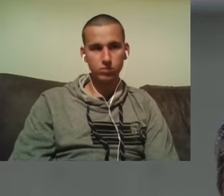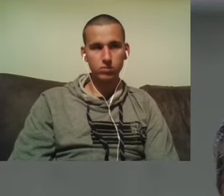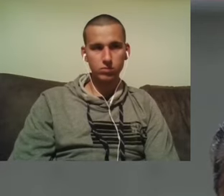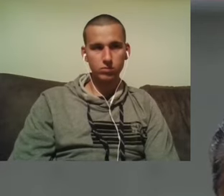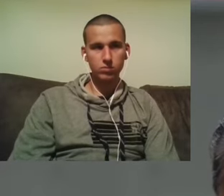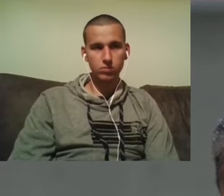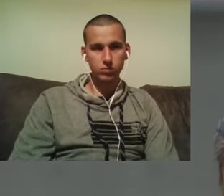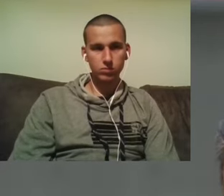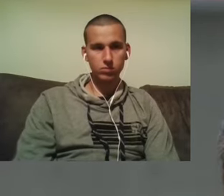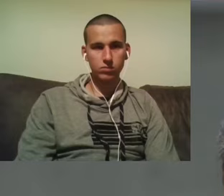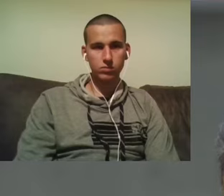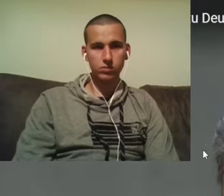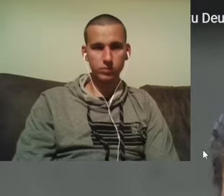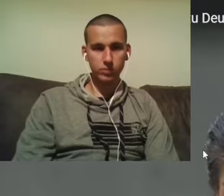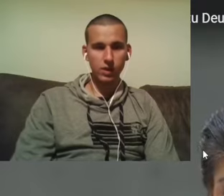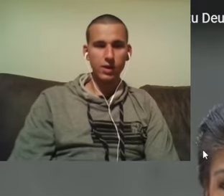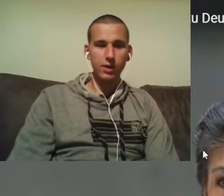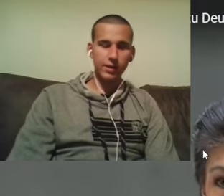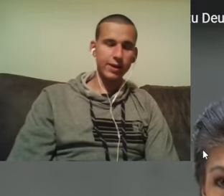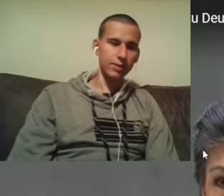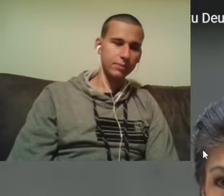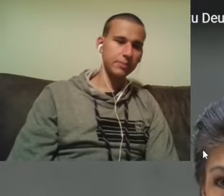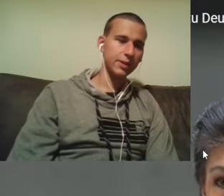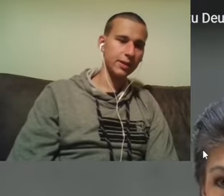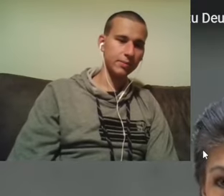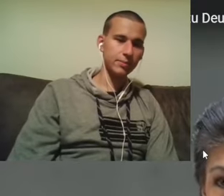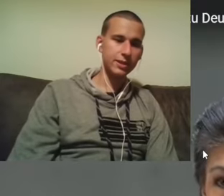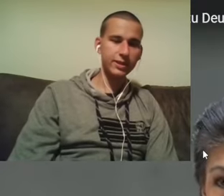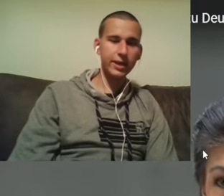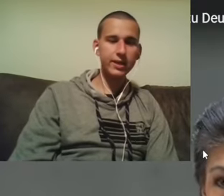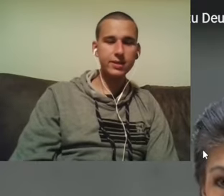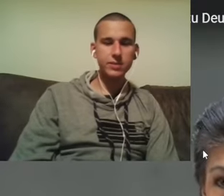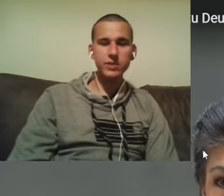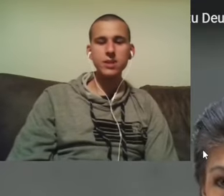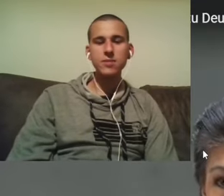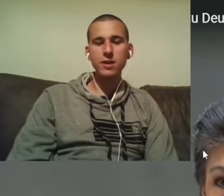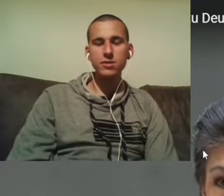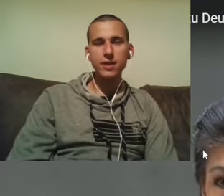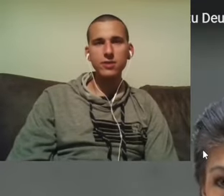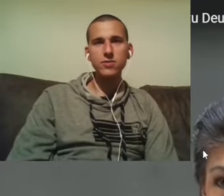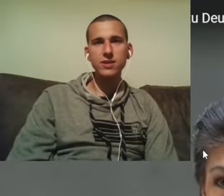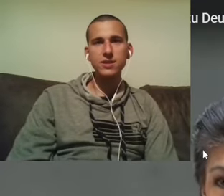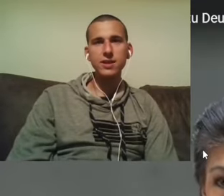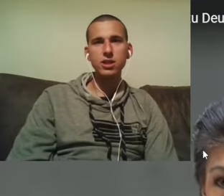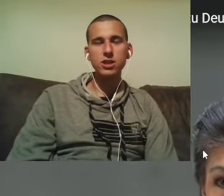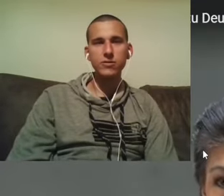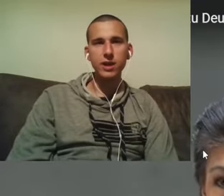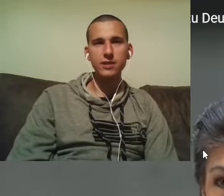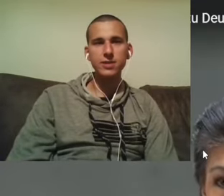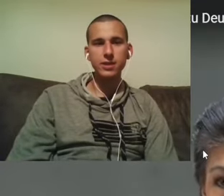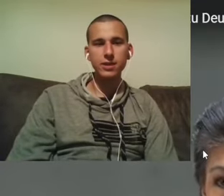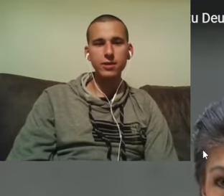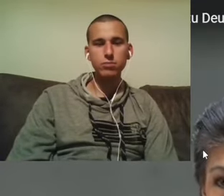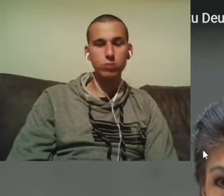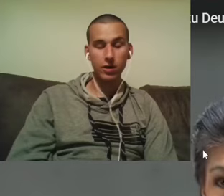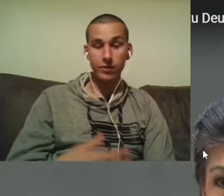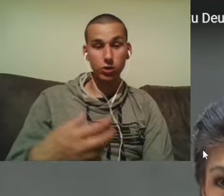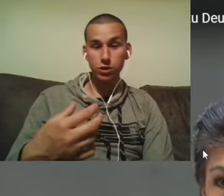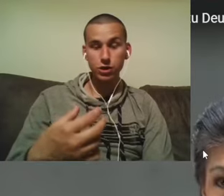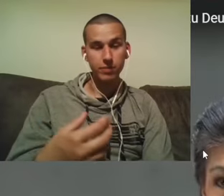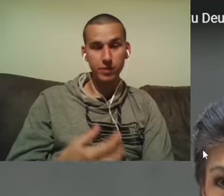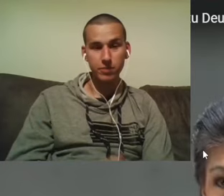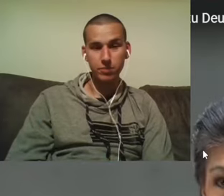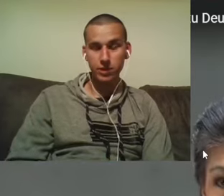absurde Debatte. Selbstverständlich muss das... Ja, ja. Das Ding ist, bis 2021 herrschte in Afghanistan Krieg.